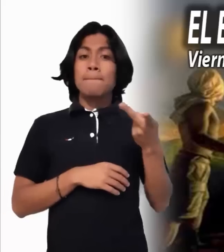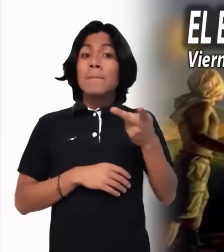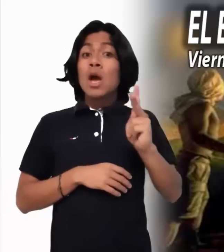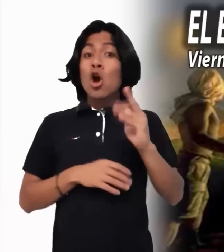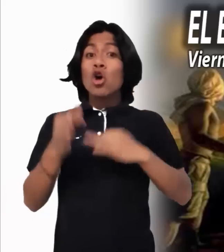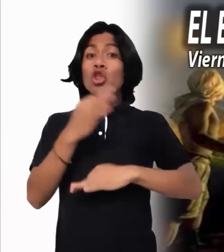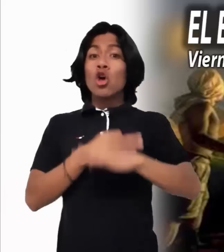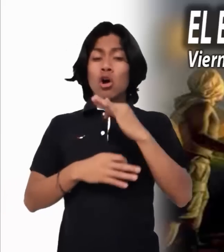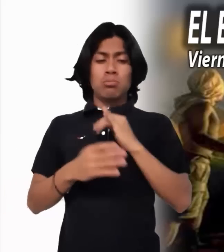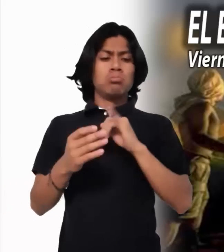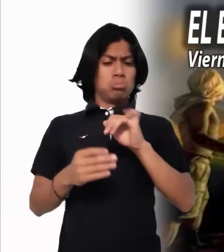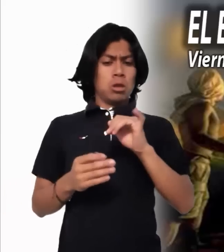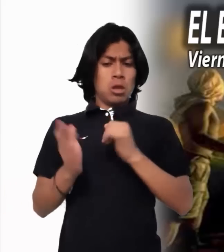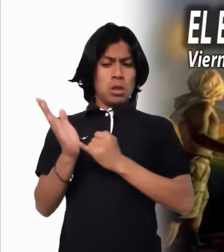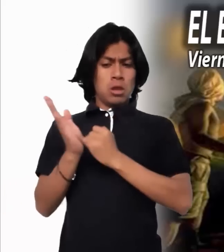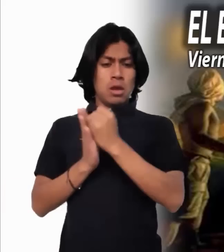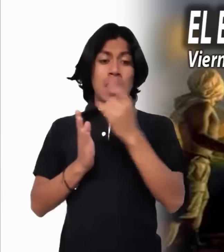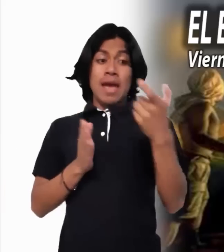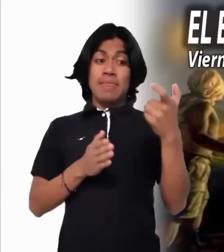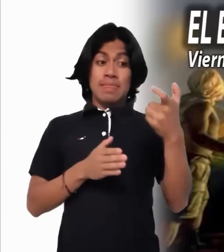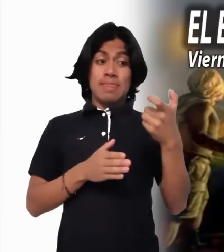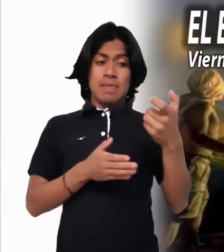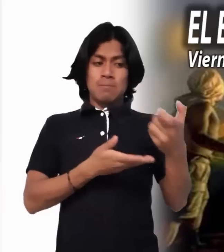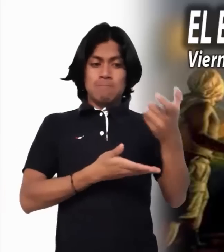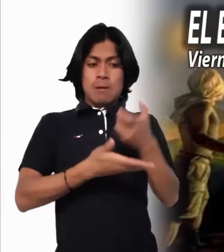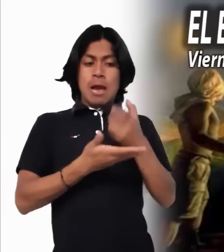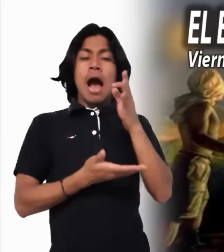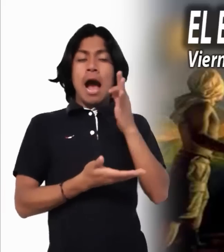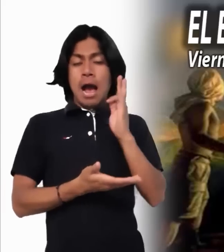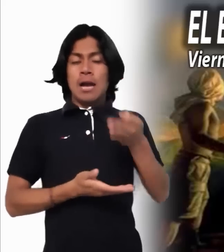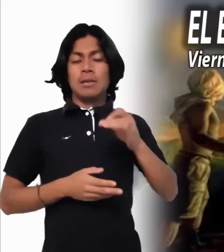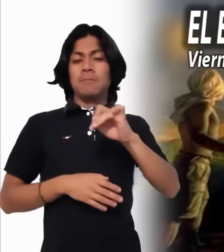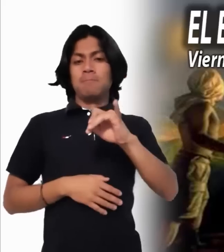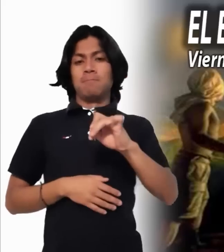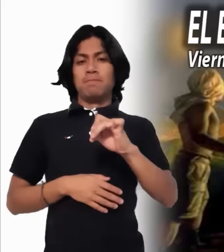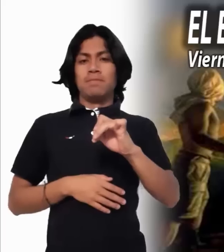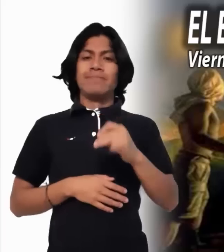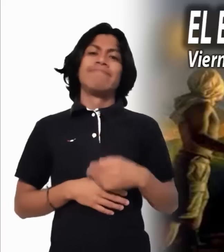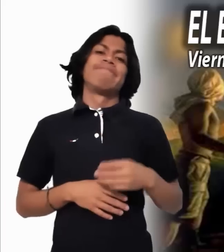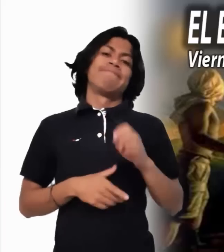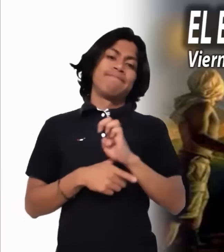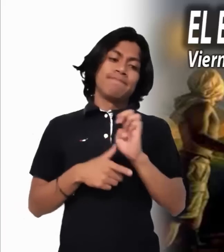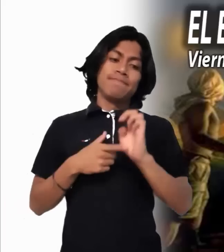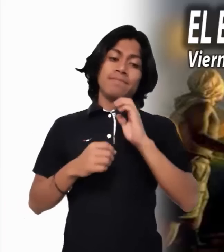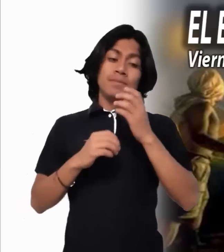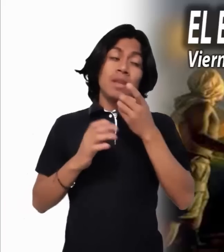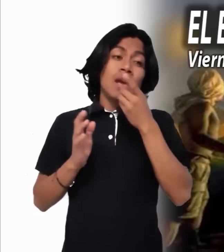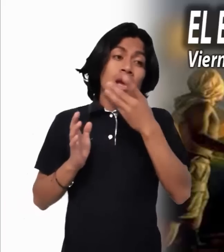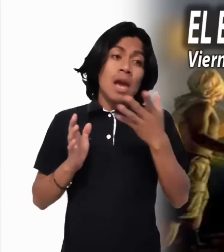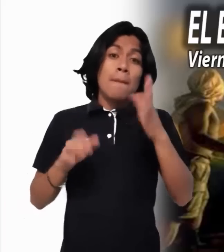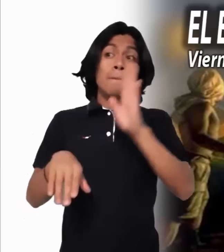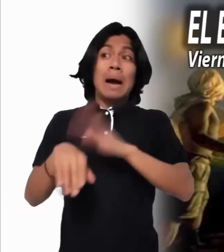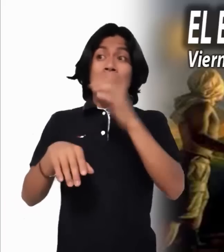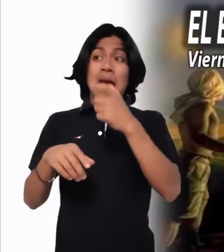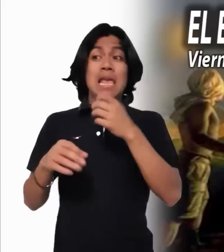Entonces, concluía, es más importante el dinero que los consejos. Y quien se arriesga a